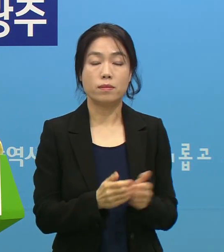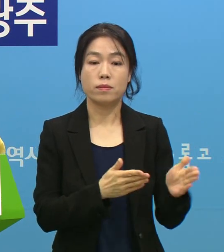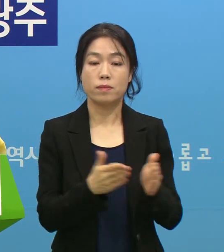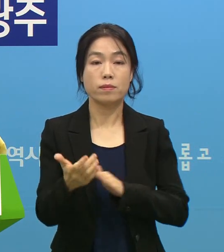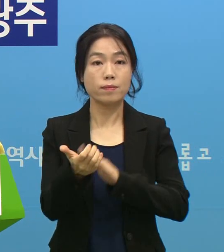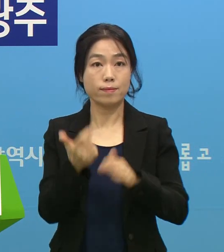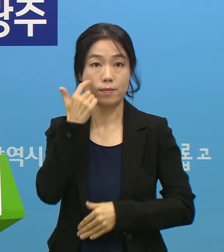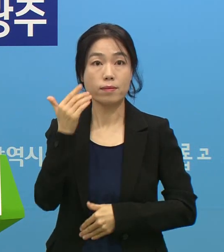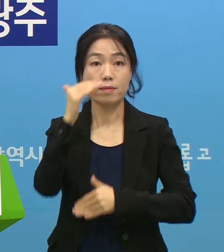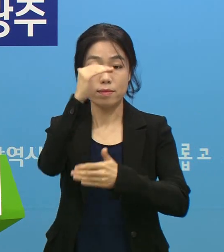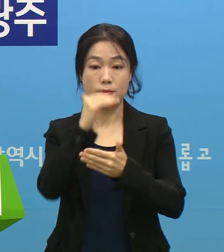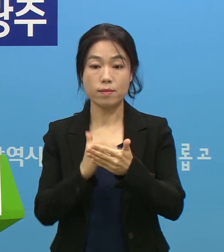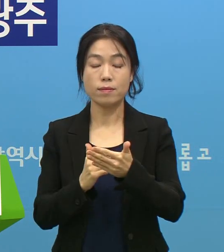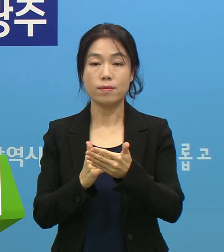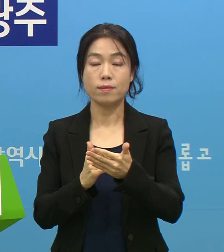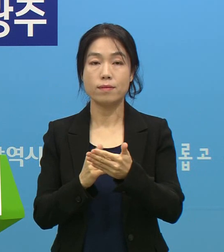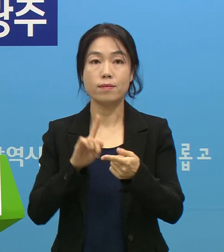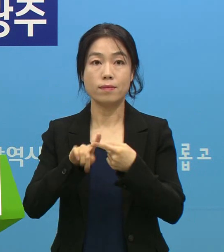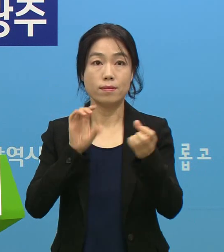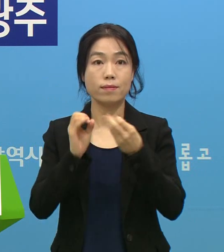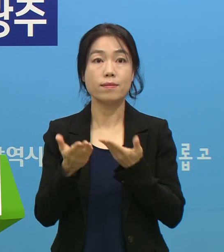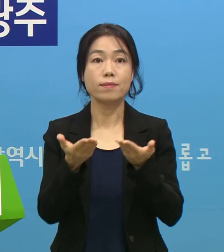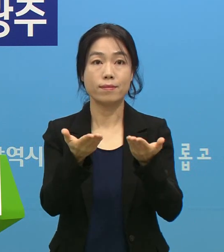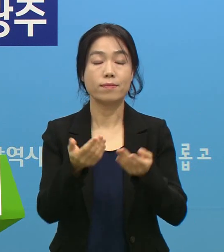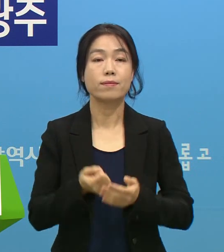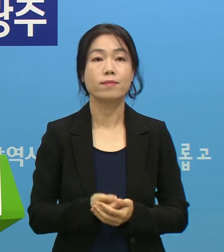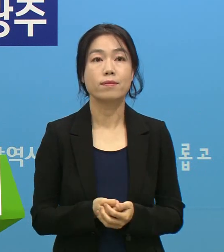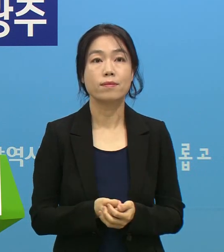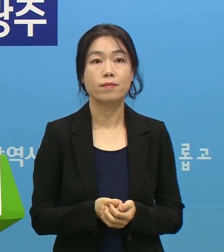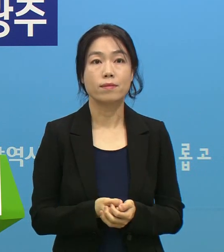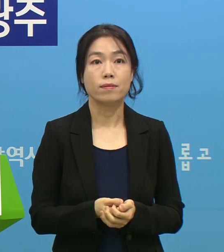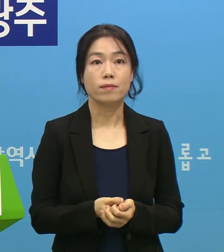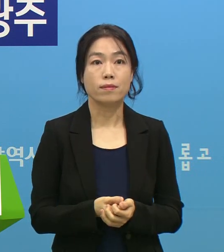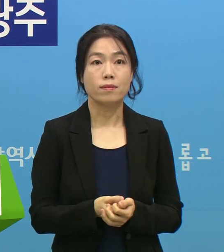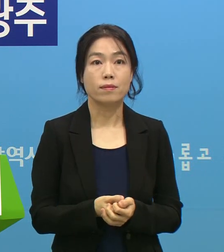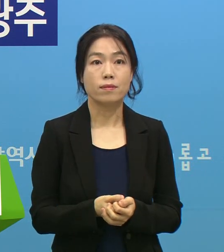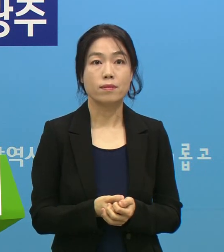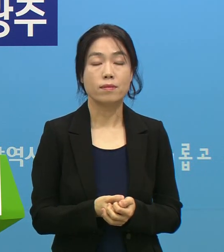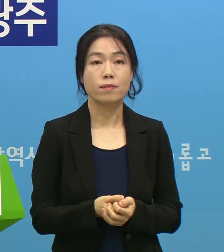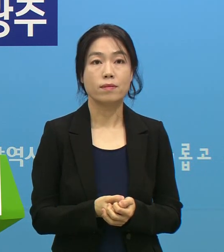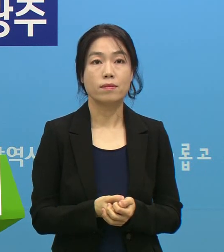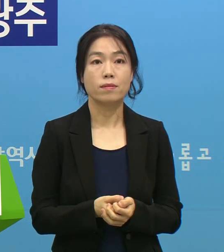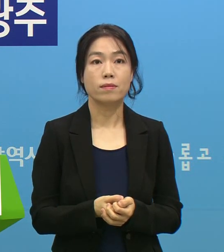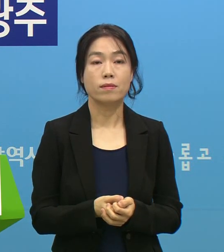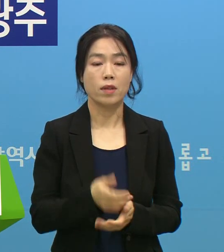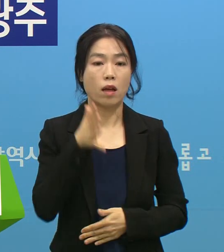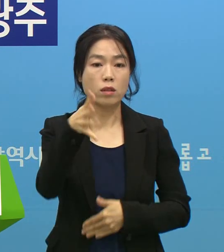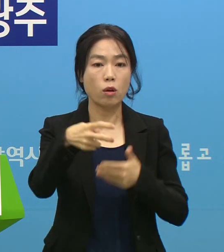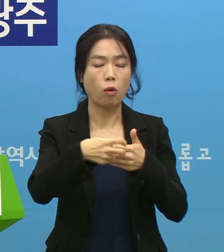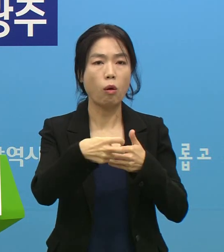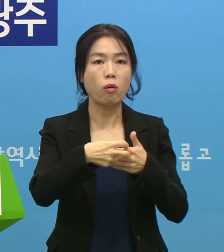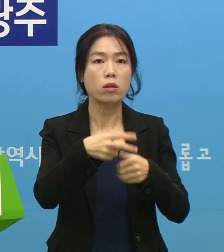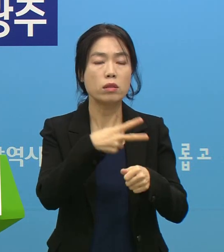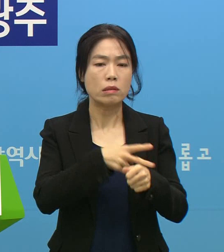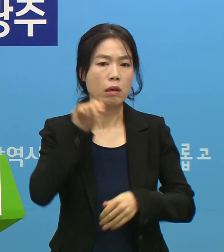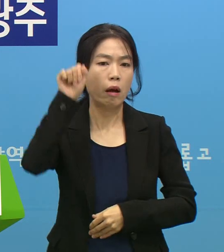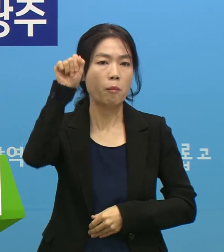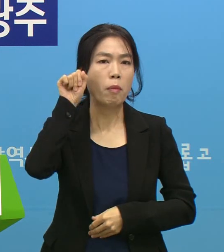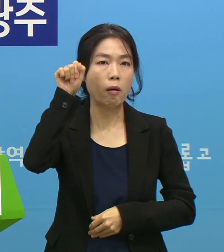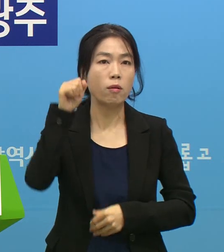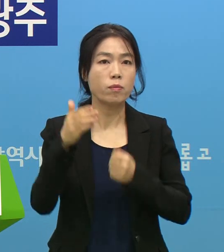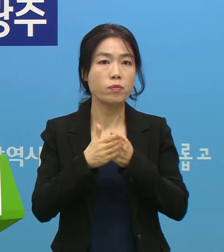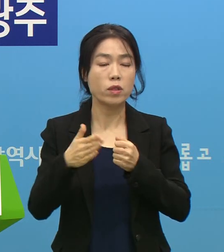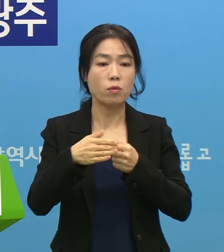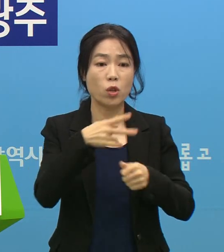사전 질문지에 주신 것에 대한 답변 드리겠습니다. 먼저 전공의 등 의사 파업으로 교수들이